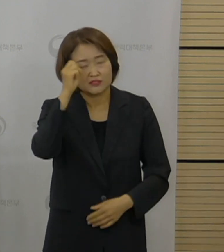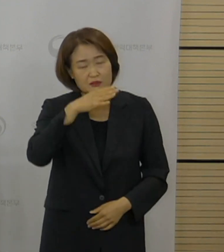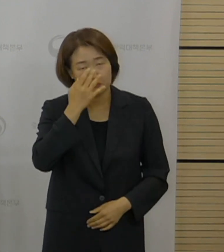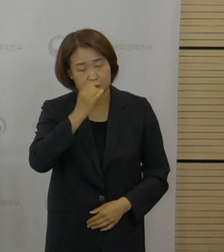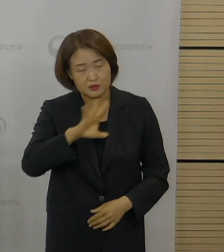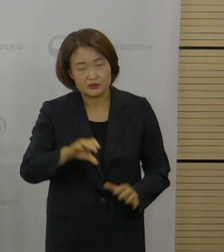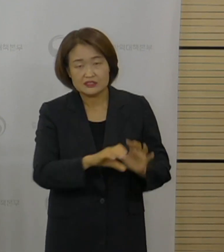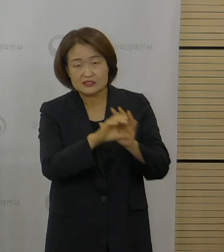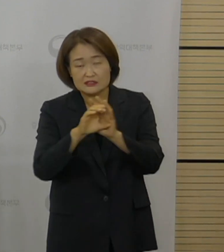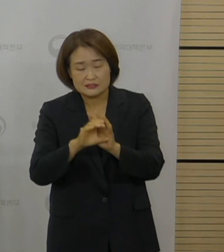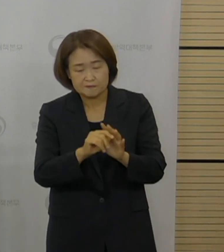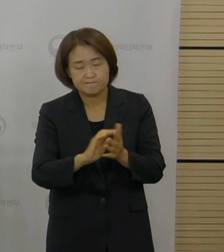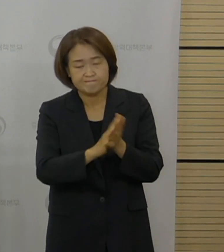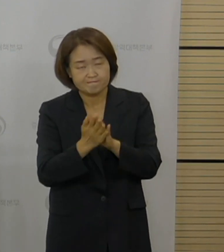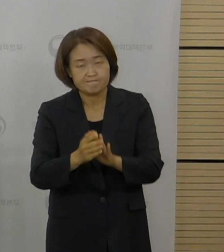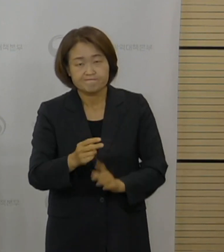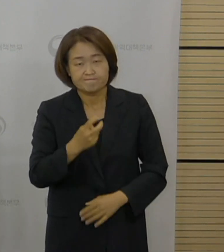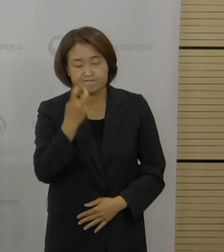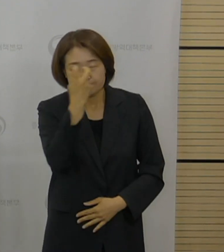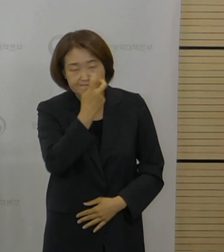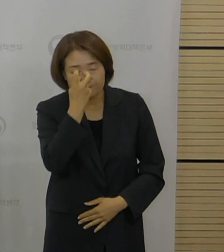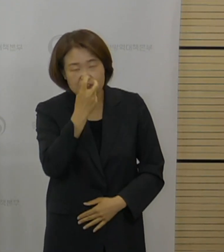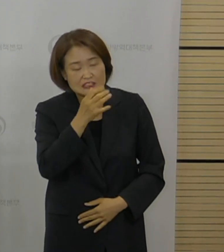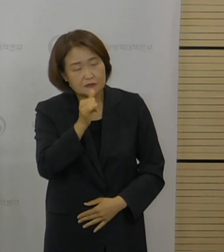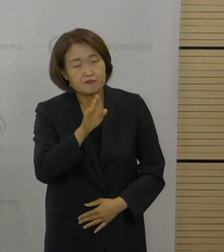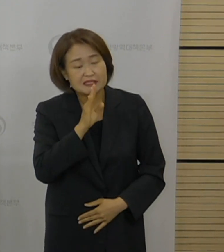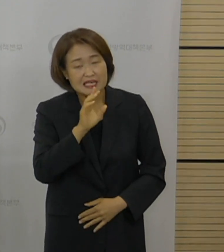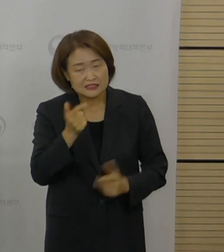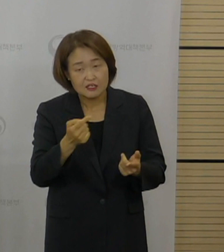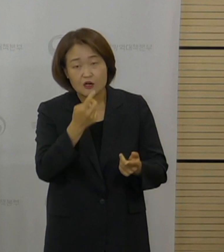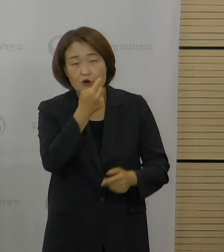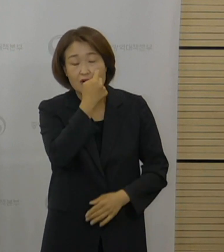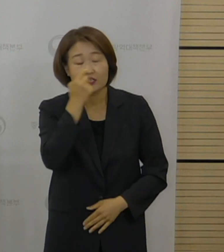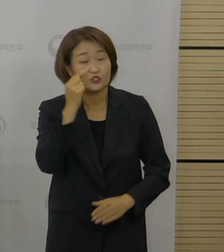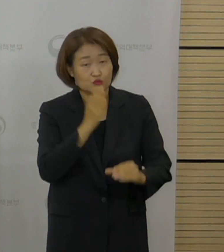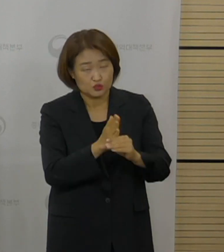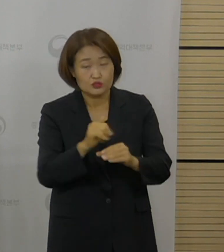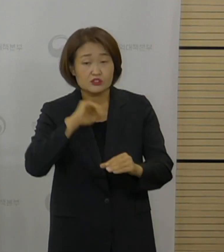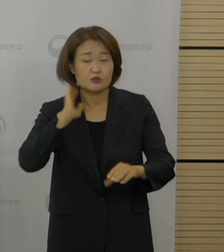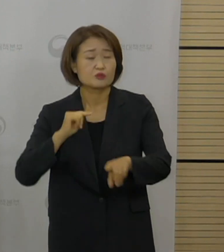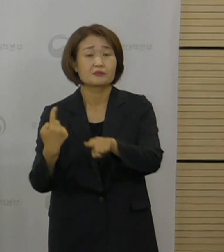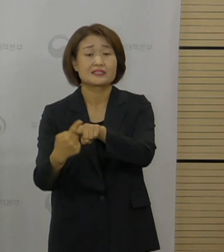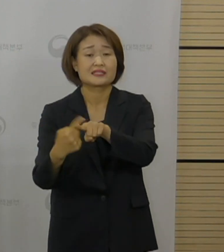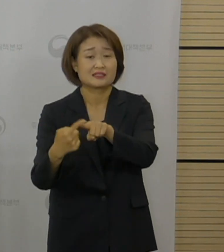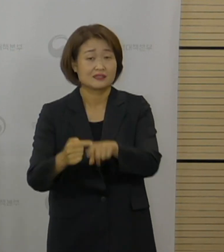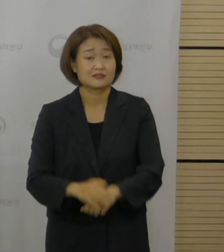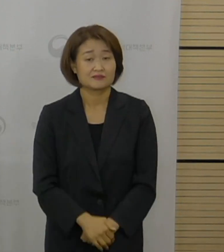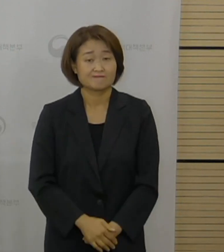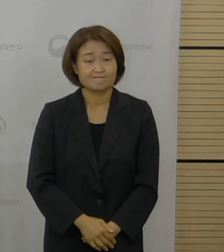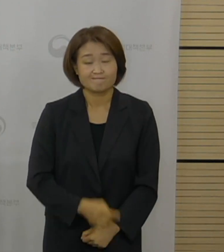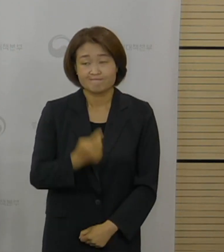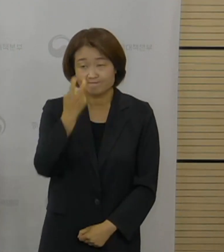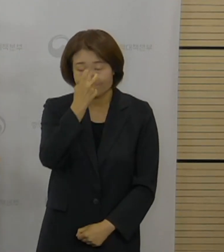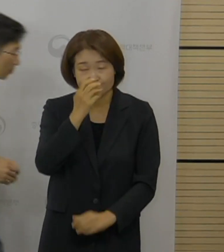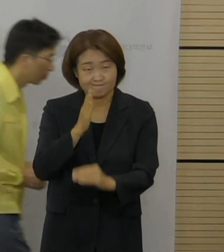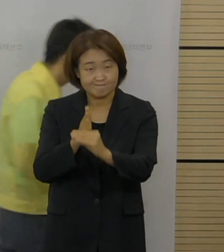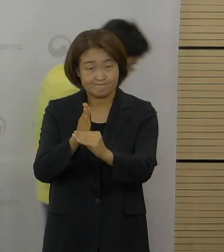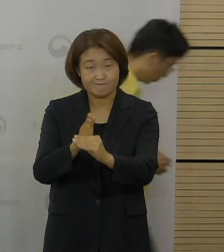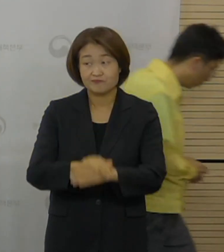의정부 어학원도 포함해서 분석을 하고 있다. 이렇게 설명드리겠습니다. 이상입니다. 네.